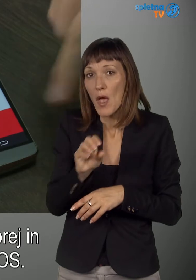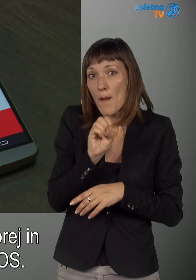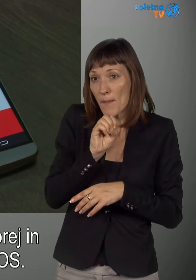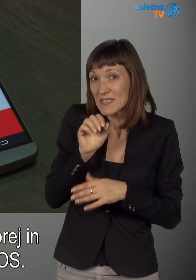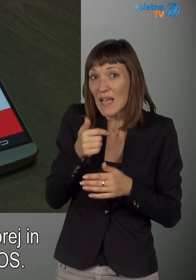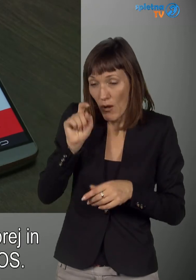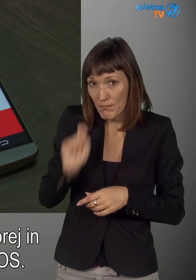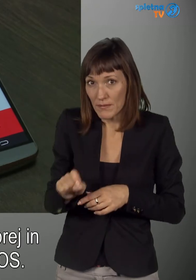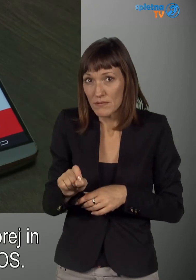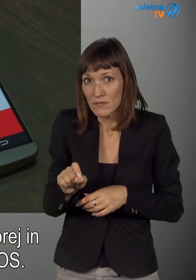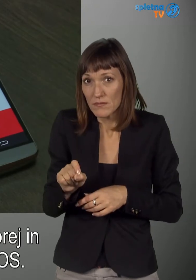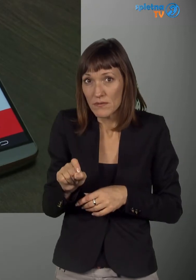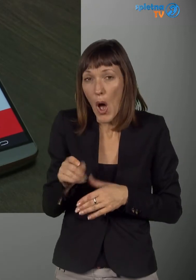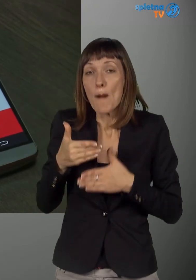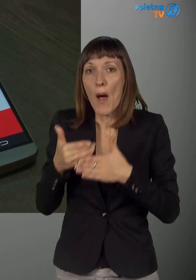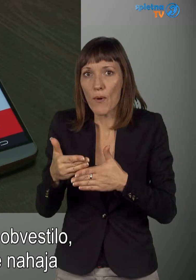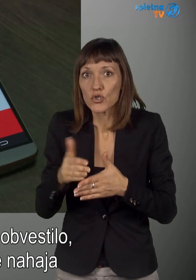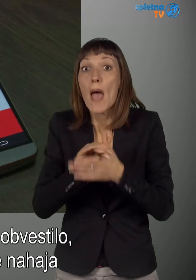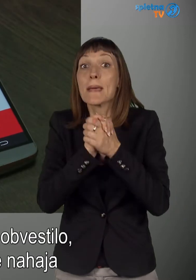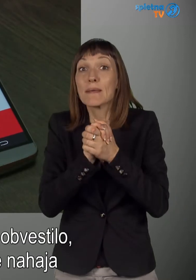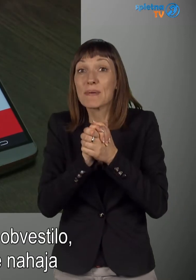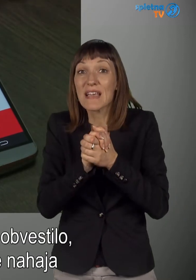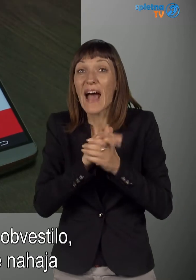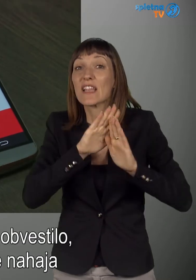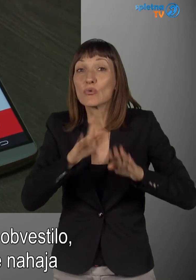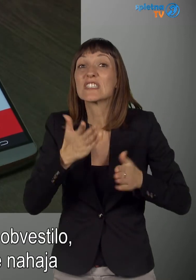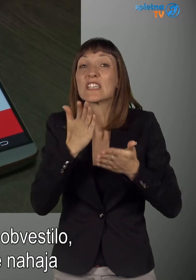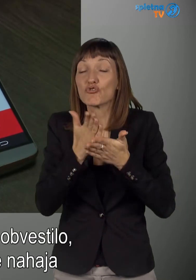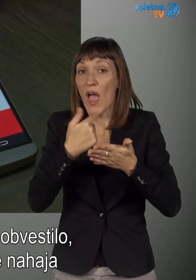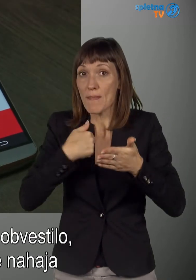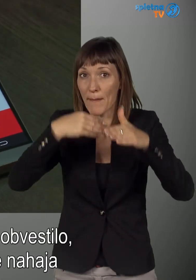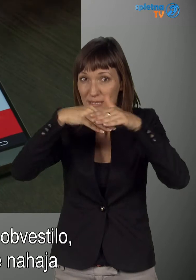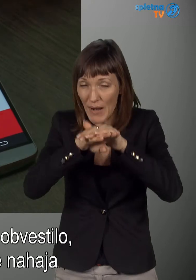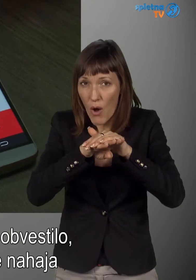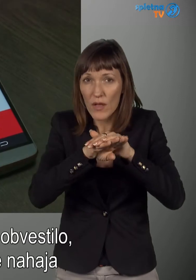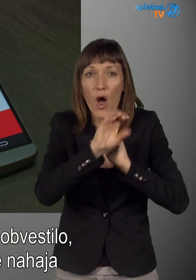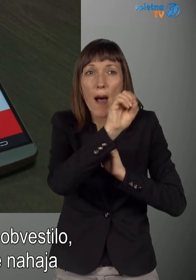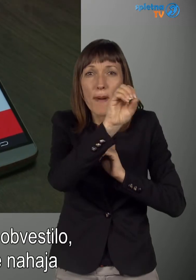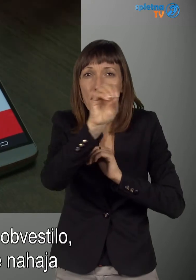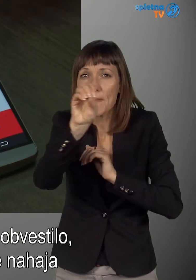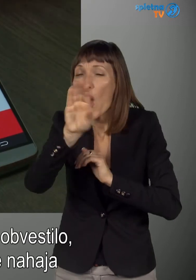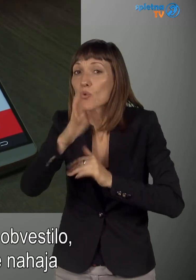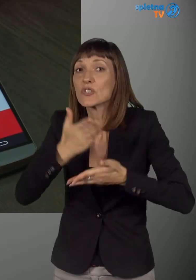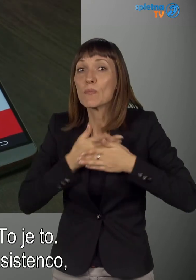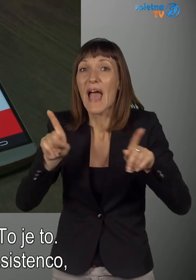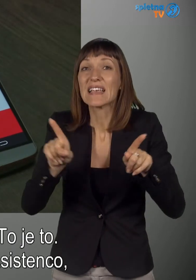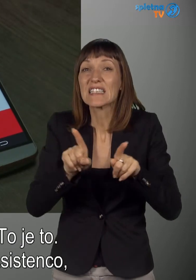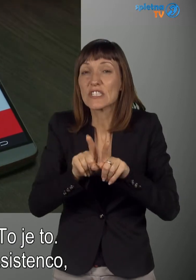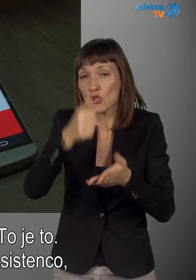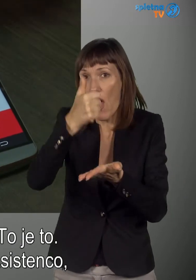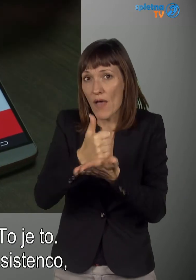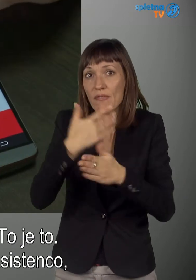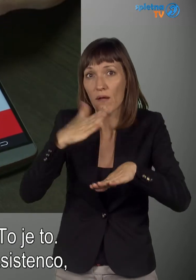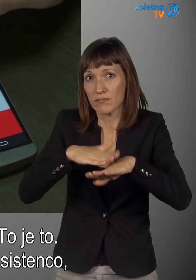pošljemo SOSLAR-om. In teh prijatelji potem dobijo obvestilo. Kdo rabi pomoč, kje se nahaja in